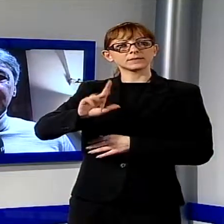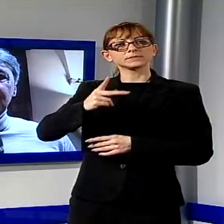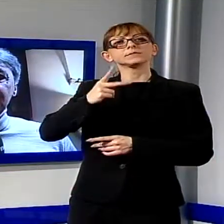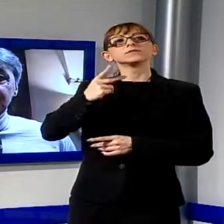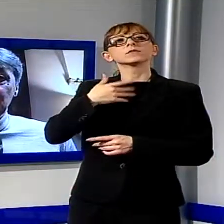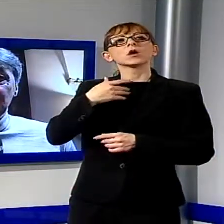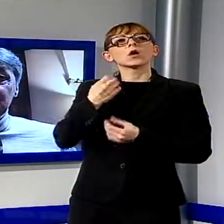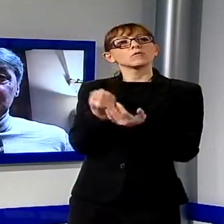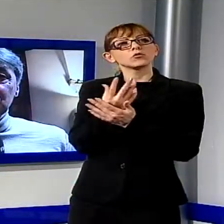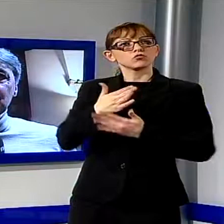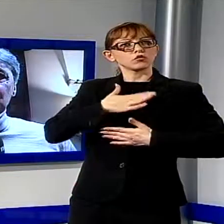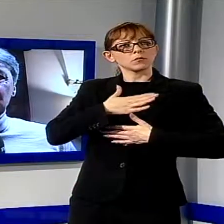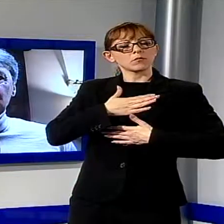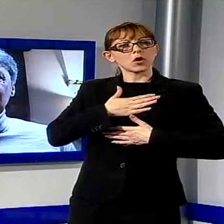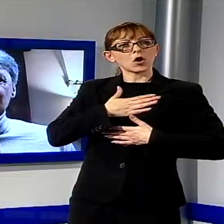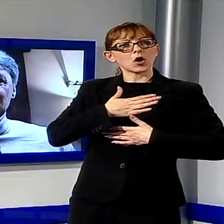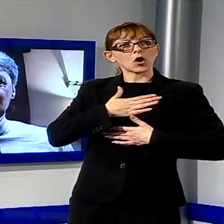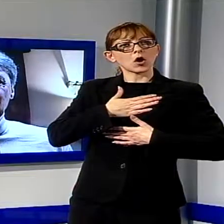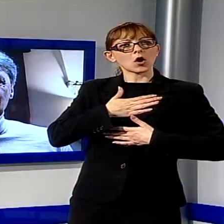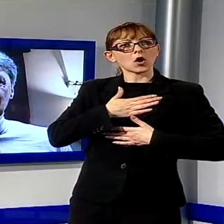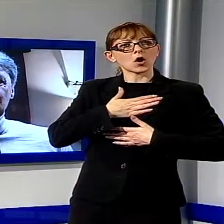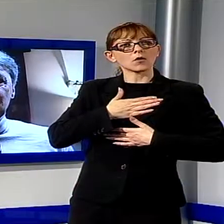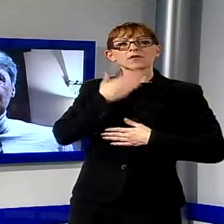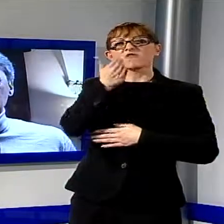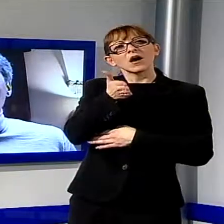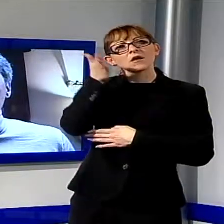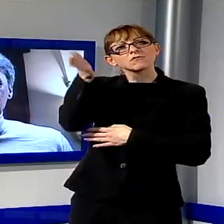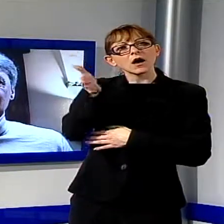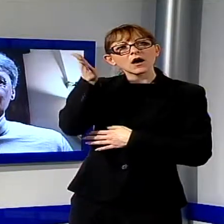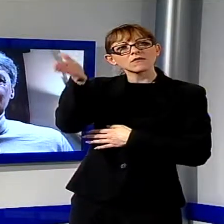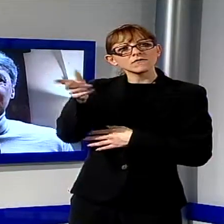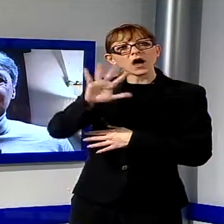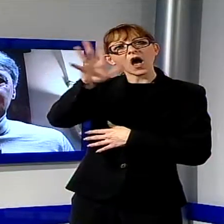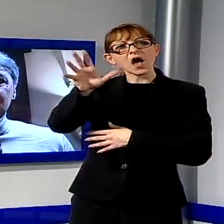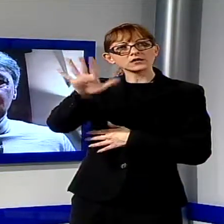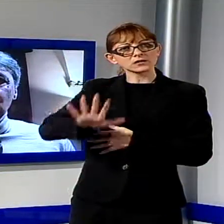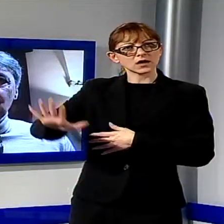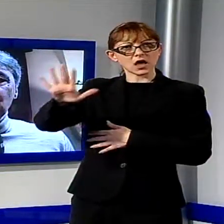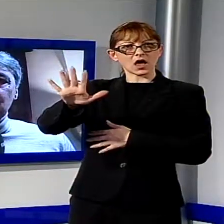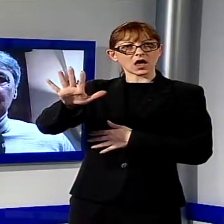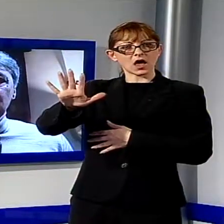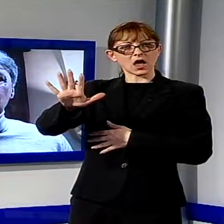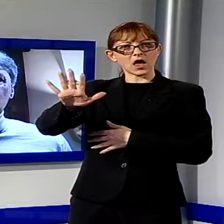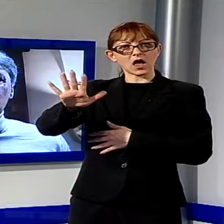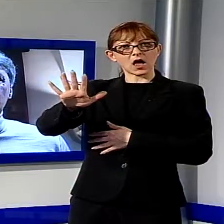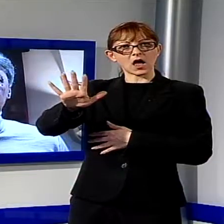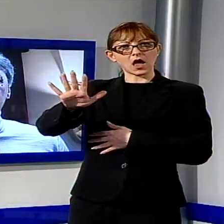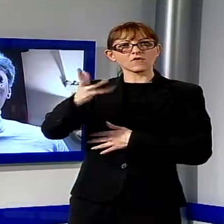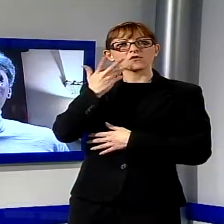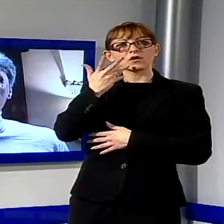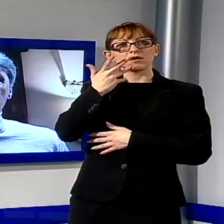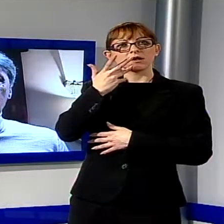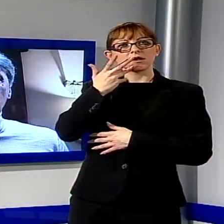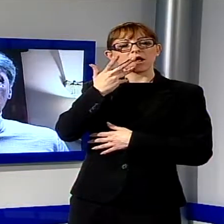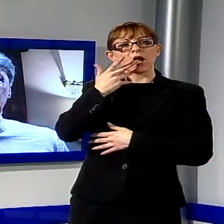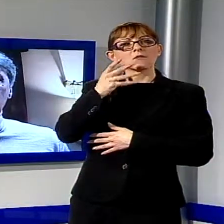all'interno di altre location, esce dal nostro auditorio del suffragio che pure siamo orgogliosi di avere, ma lo vogliamo portare in altri